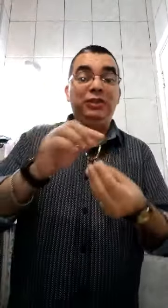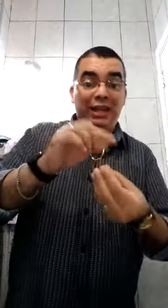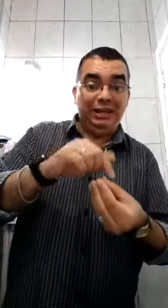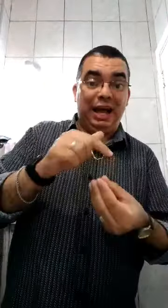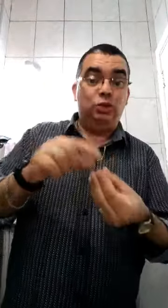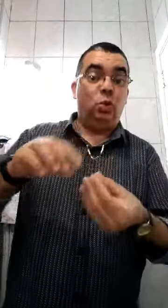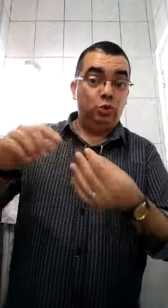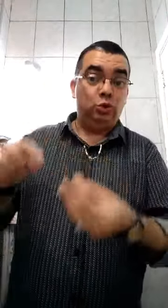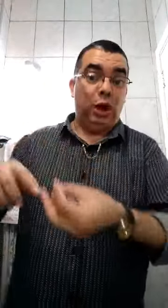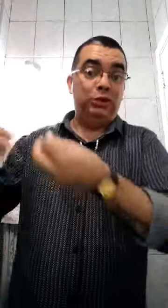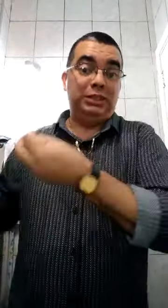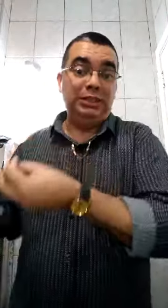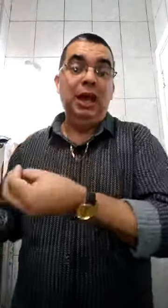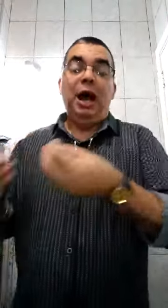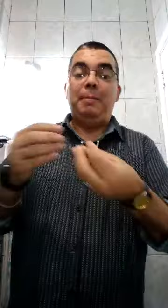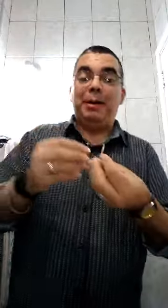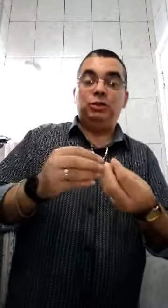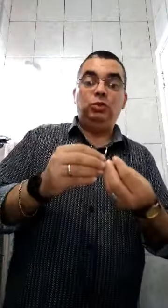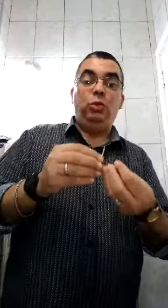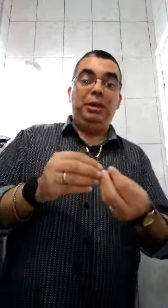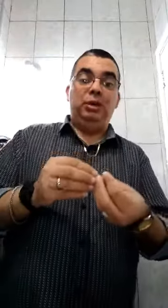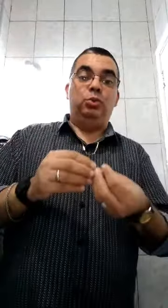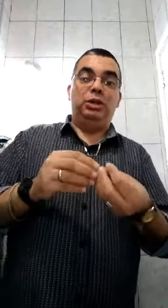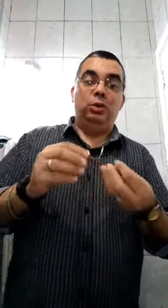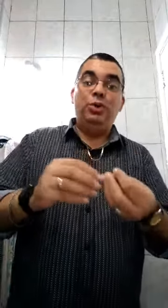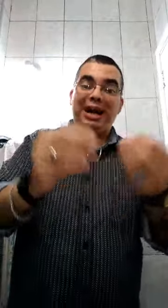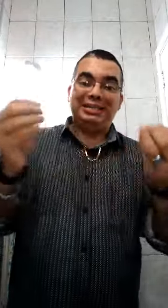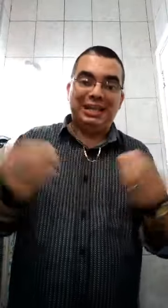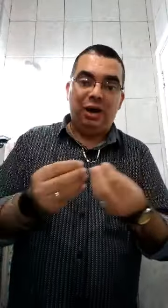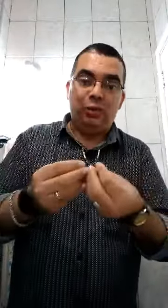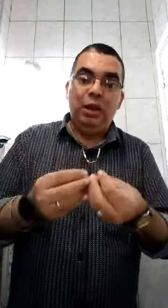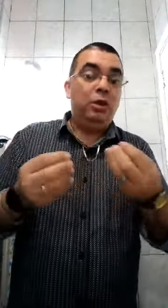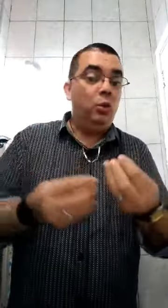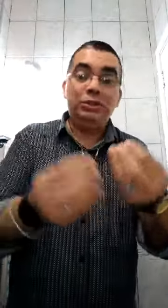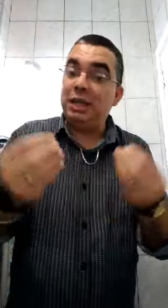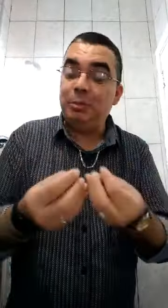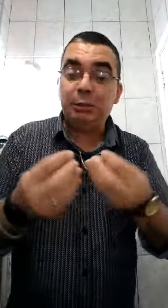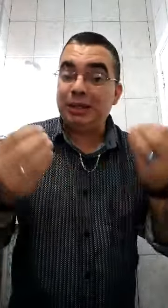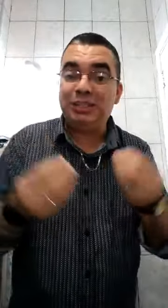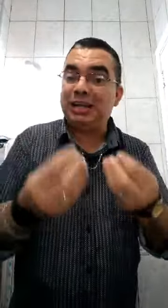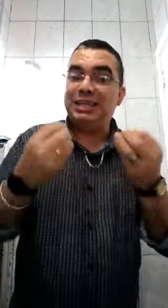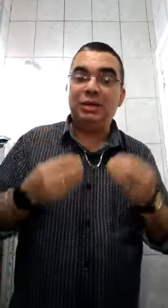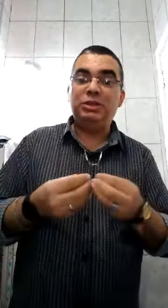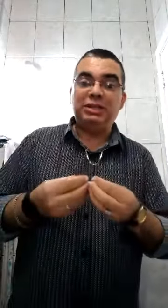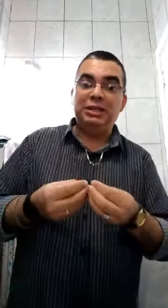infidelidade conjugal, sim, a partir do momento que o casal não consegue mais praticar sexo em si.